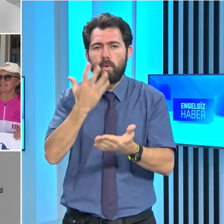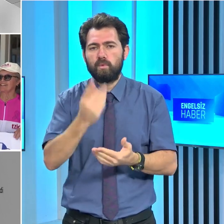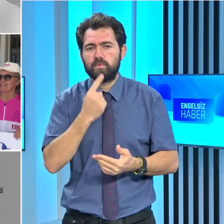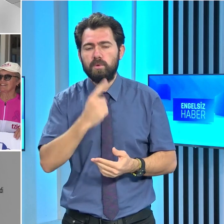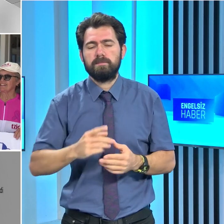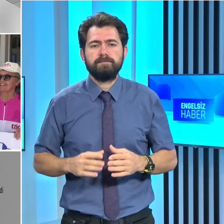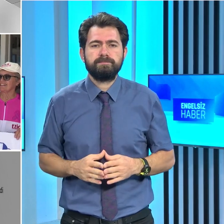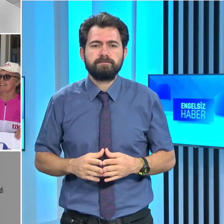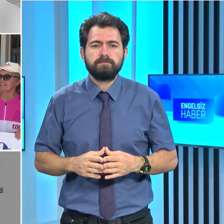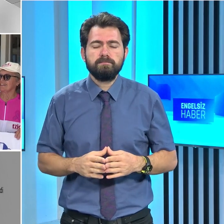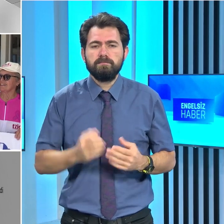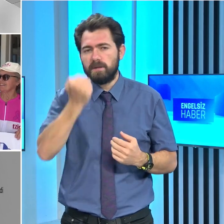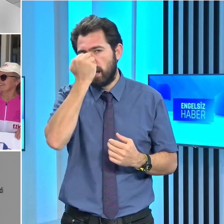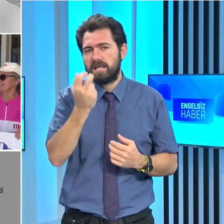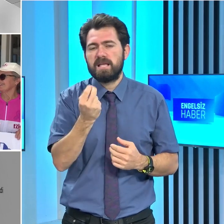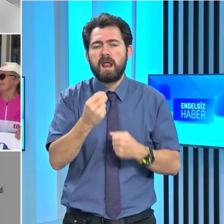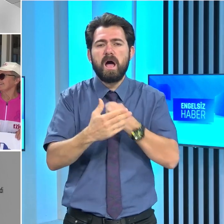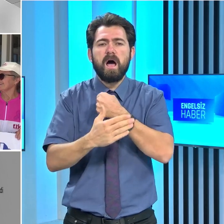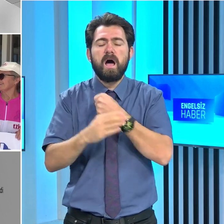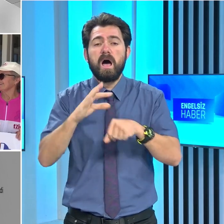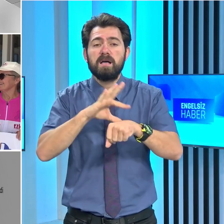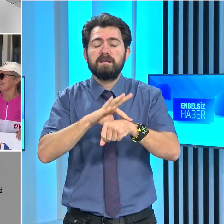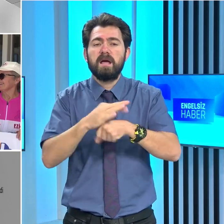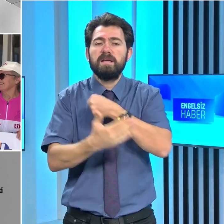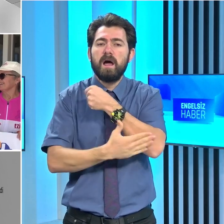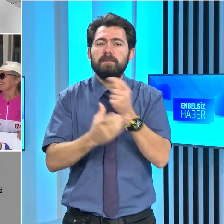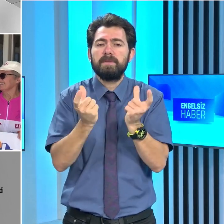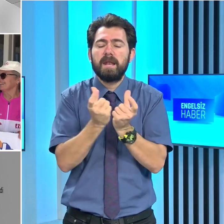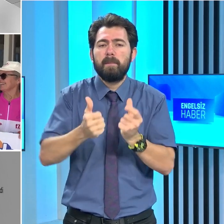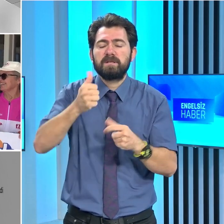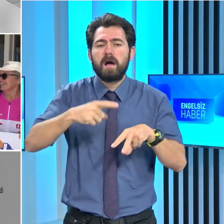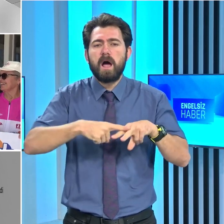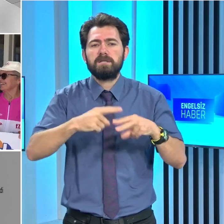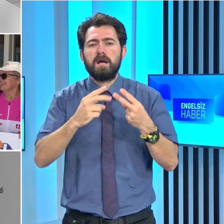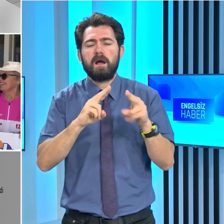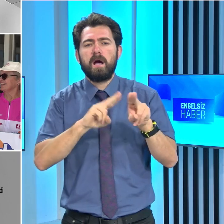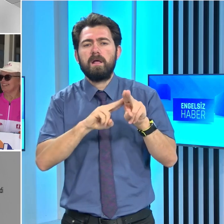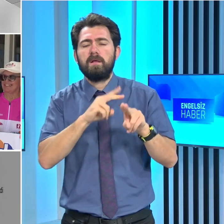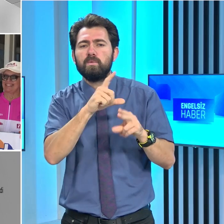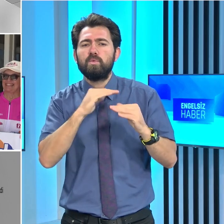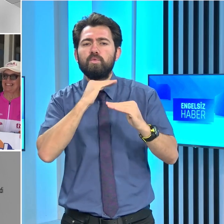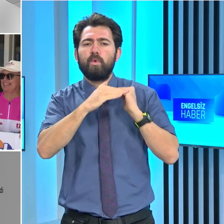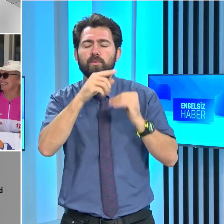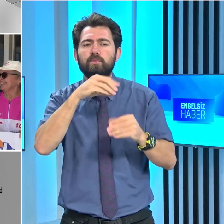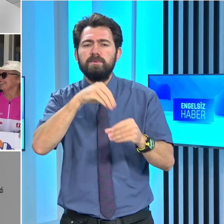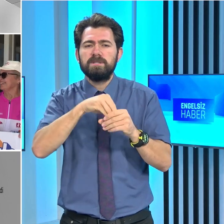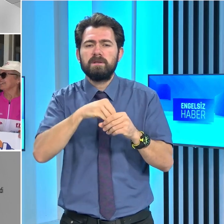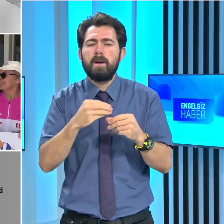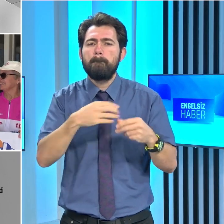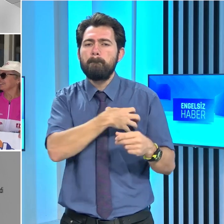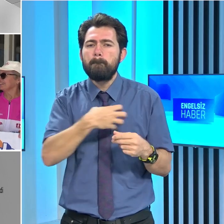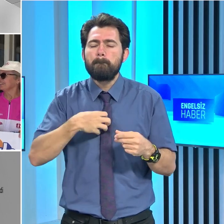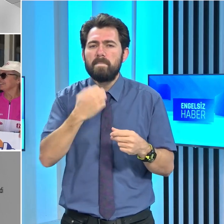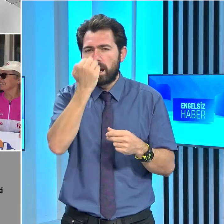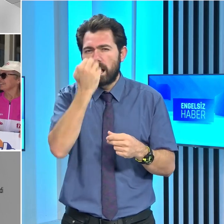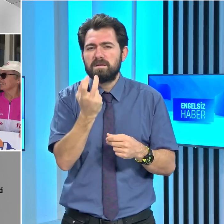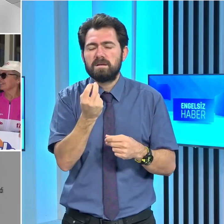Kanser Hastalarına Yardım Derneği Başkanı Ayşe Kanlıada da toplumda meme kanserine karşı